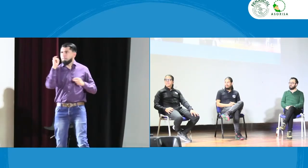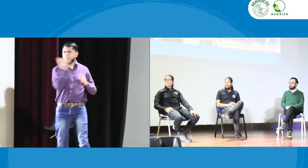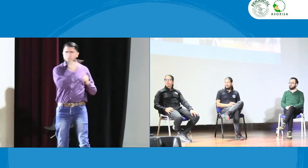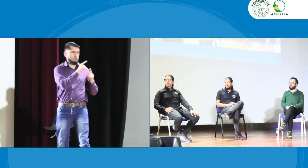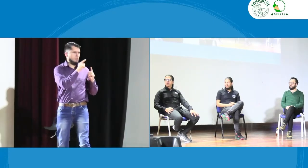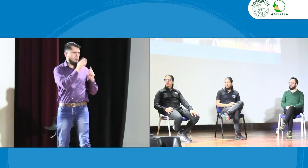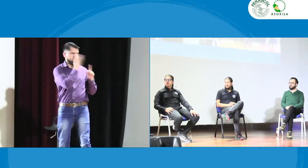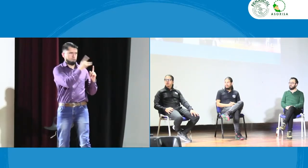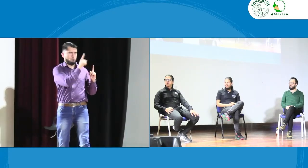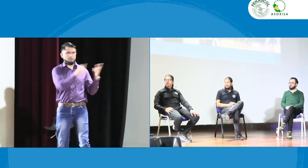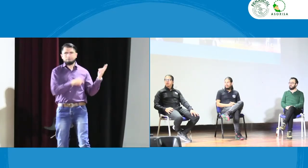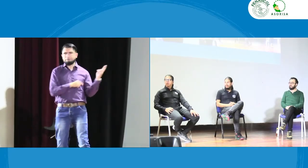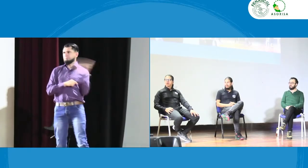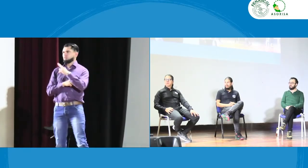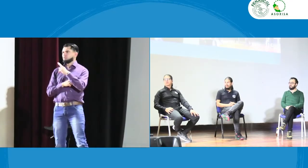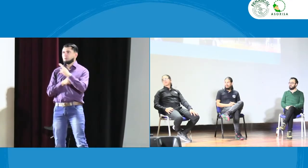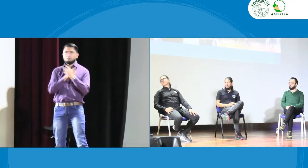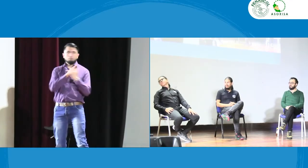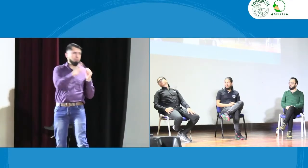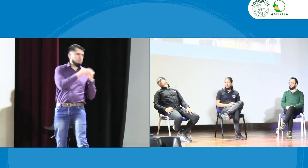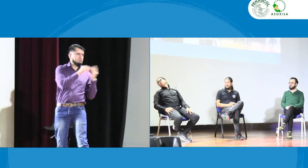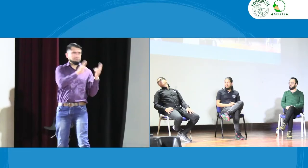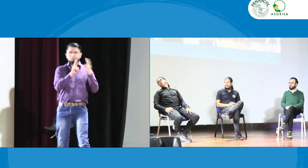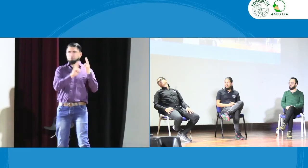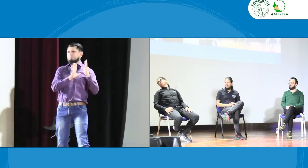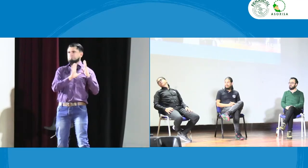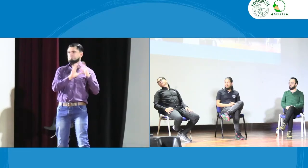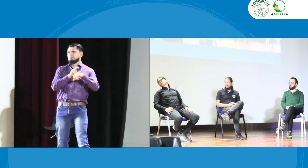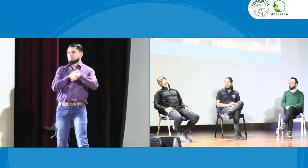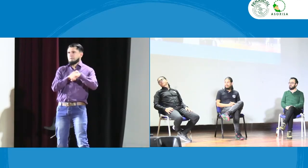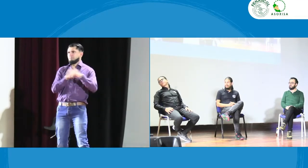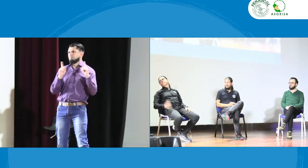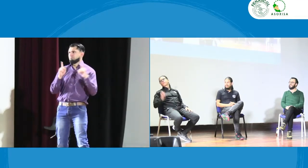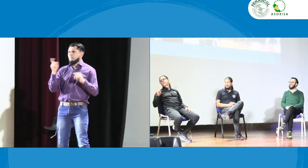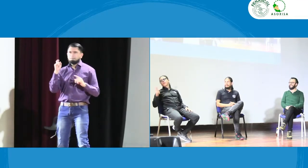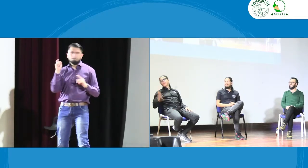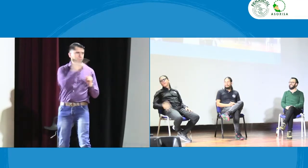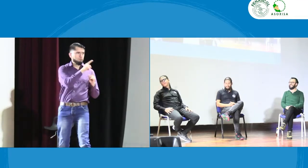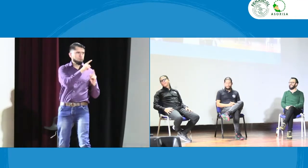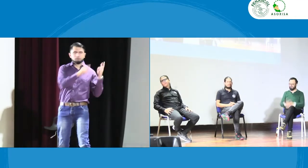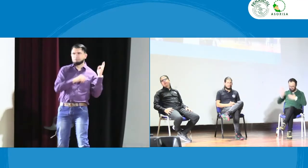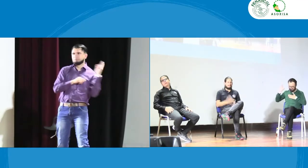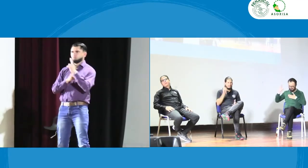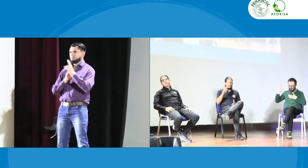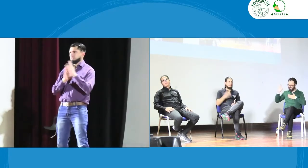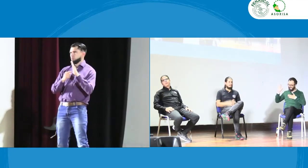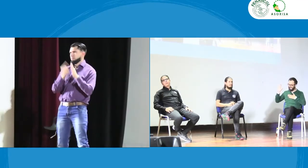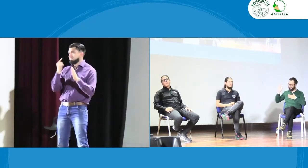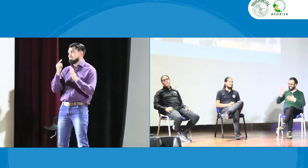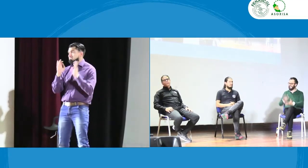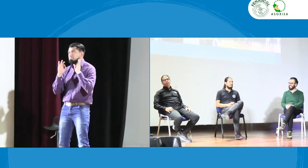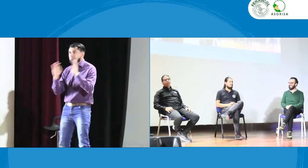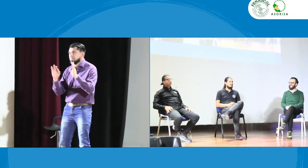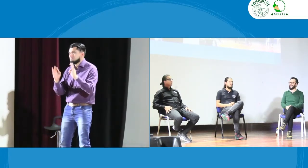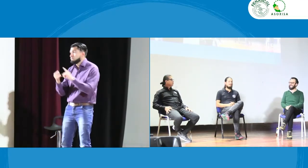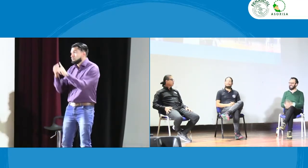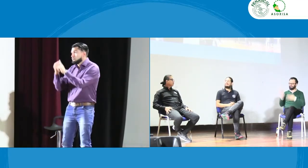sola pregunta y que por favor diga a quién de las tres personas va dirigida y que pues